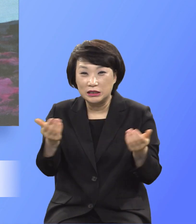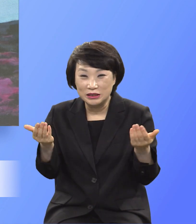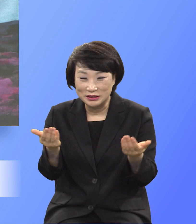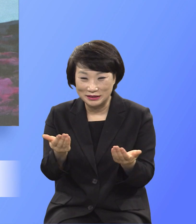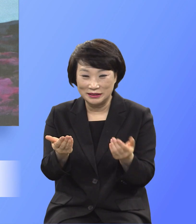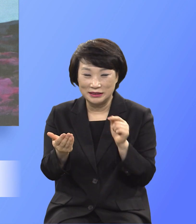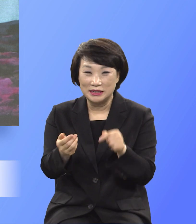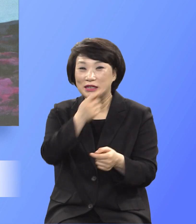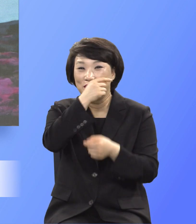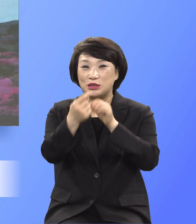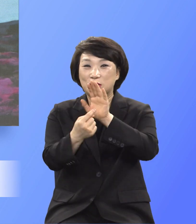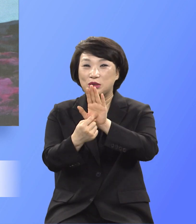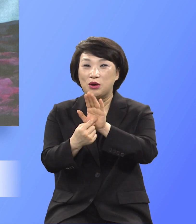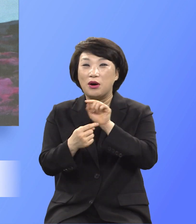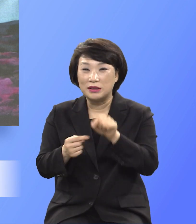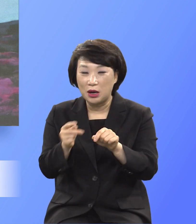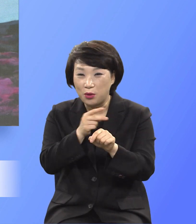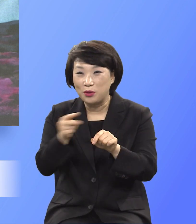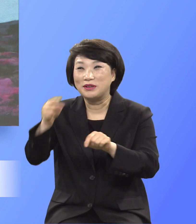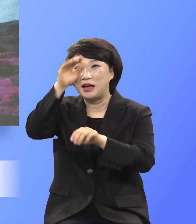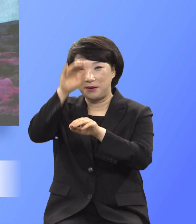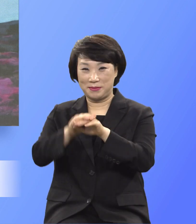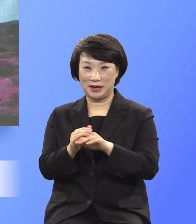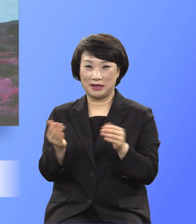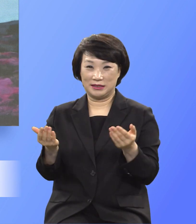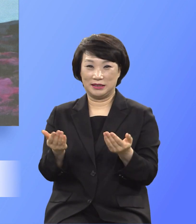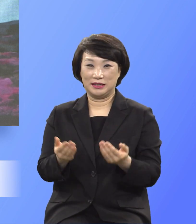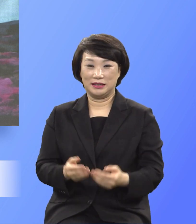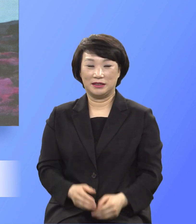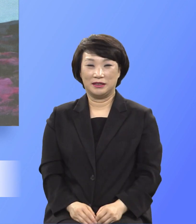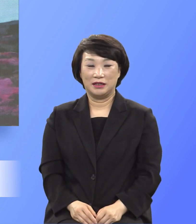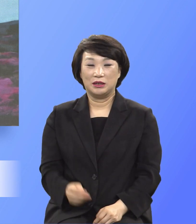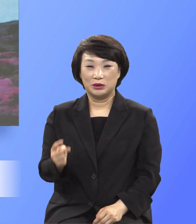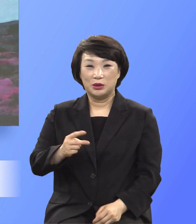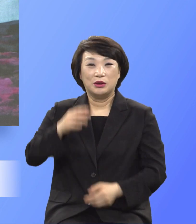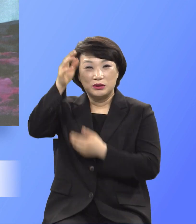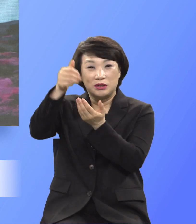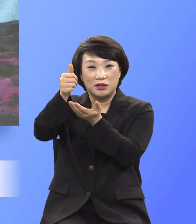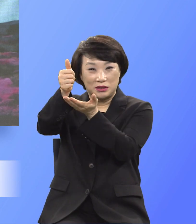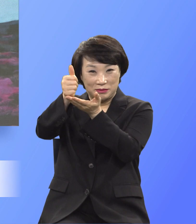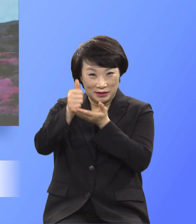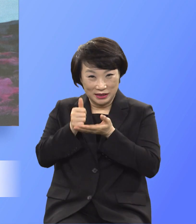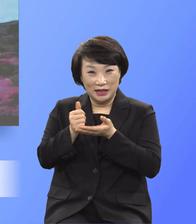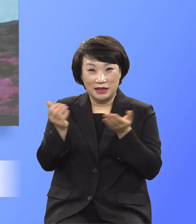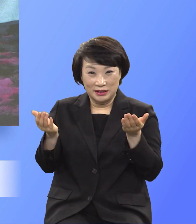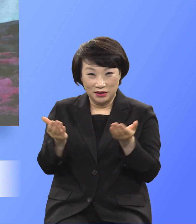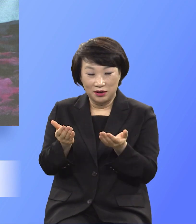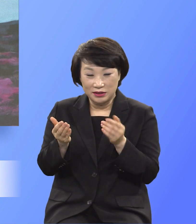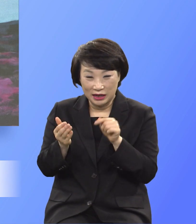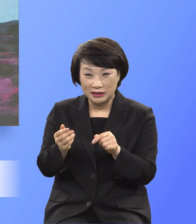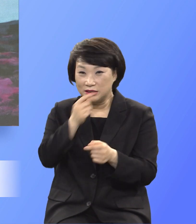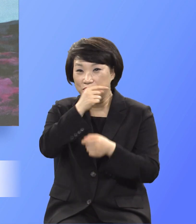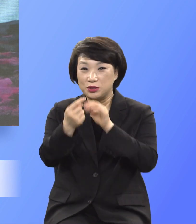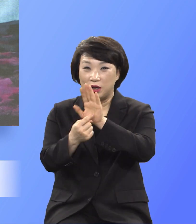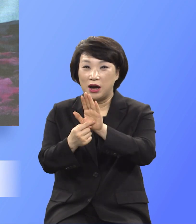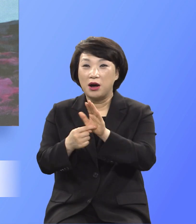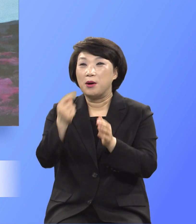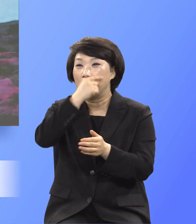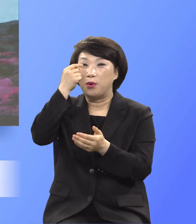증거가 예배하는 것이오. 또 성령이 역사하시는 증거하시고 보종하는 것이